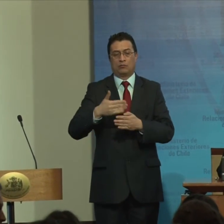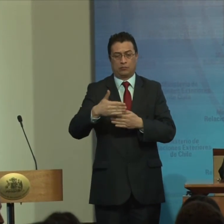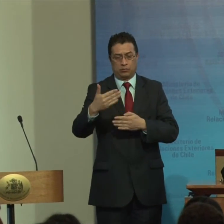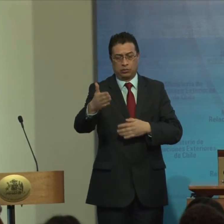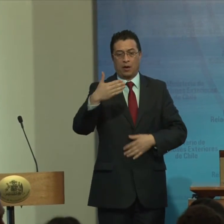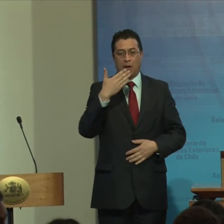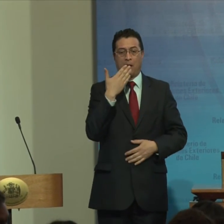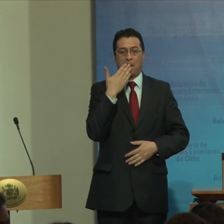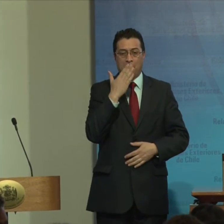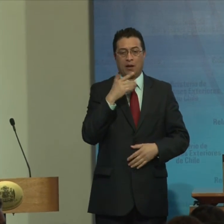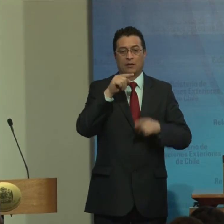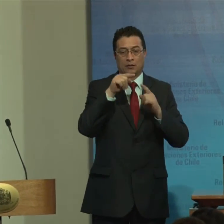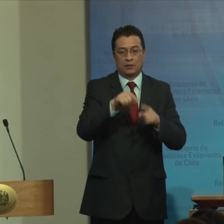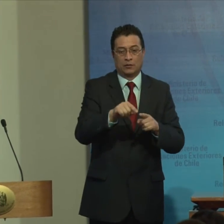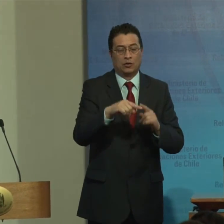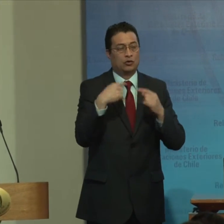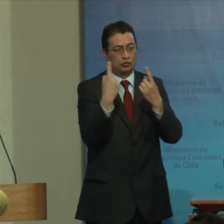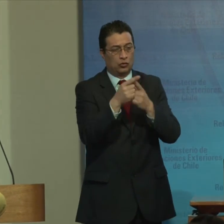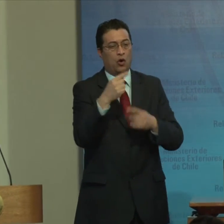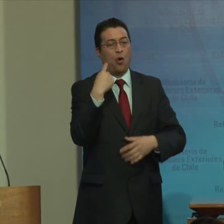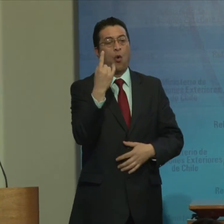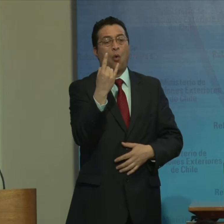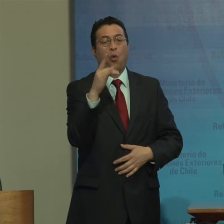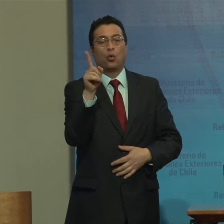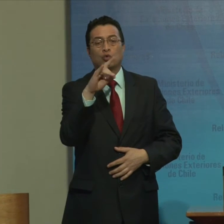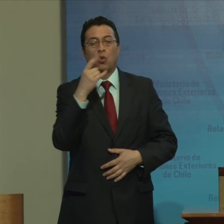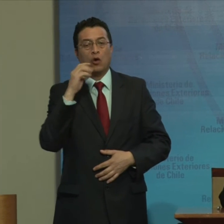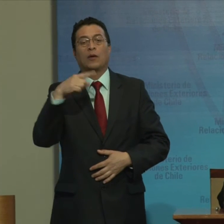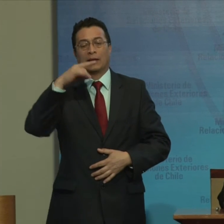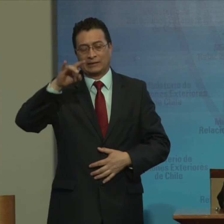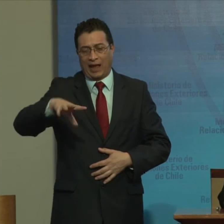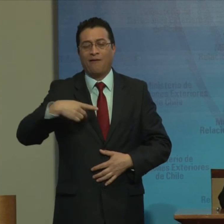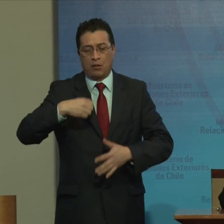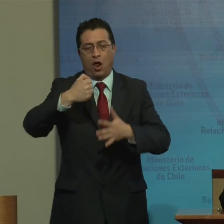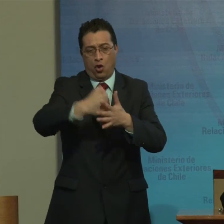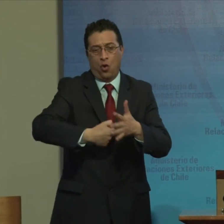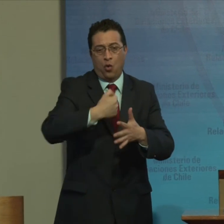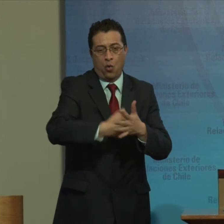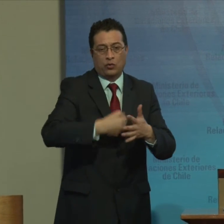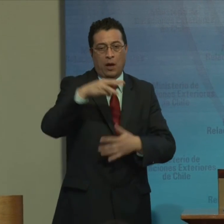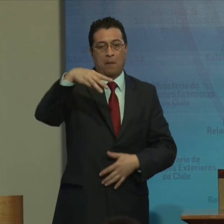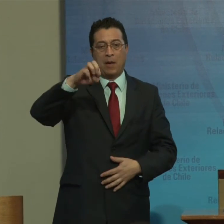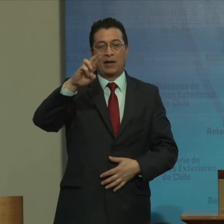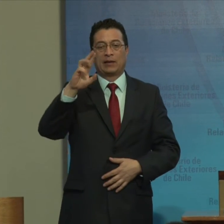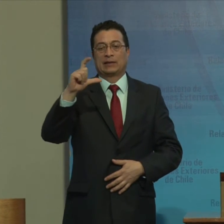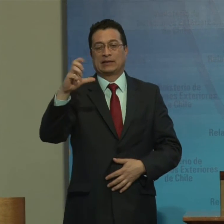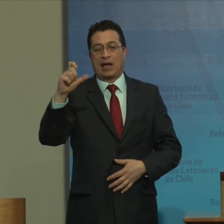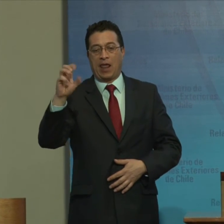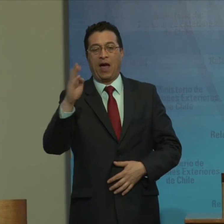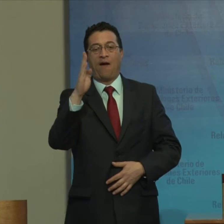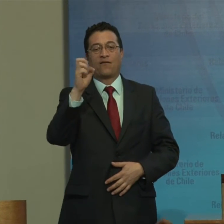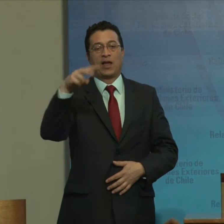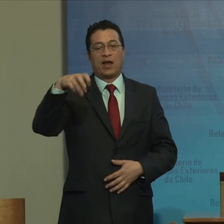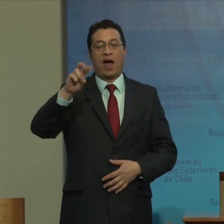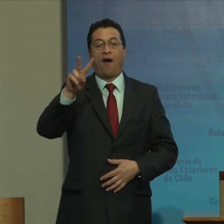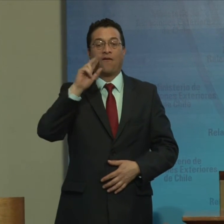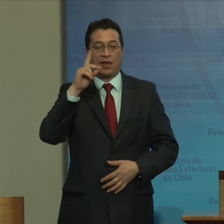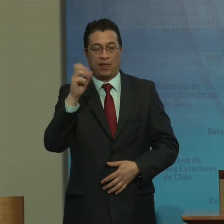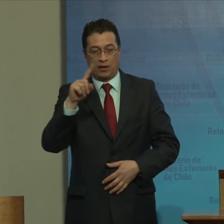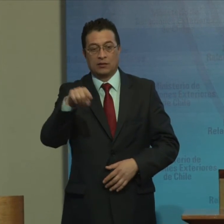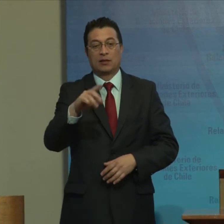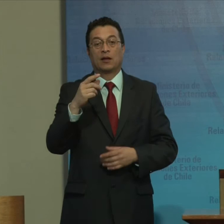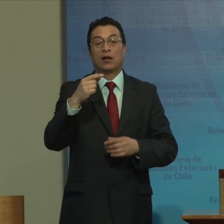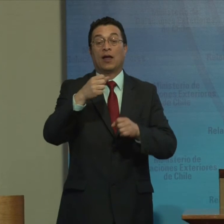Expertos Usuarios Sabemos De su lucha Es Marcela Benavides Ella es Antropóloga